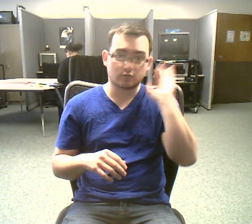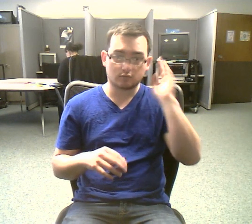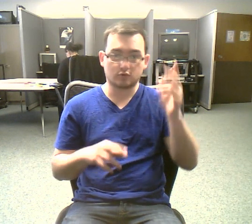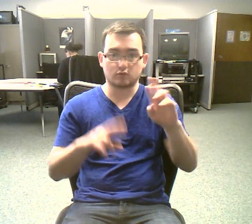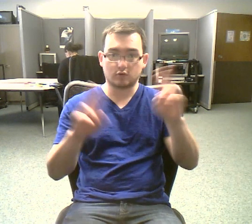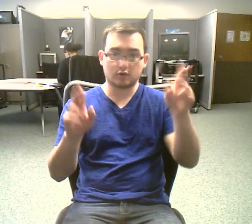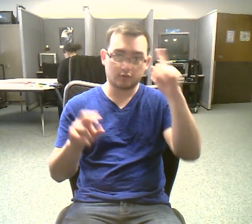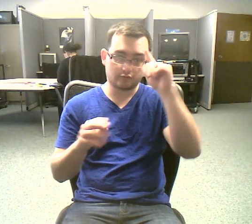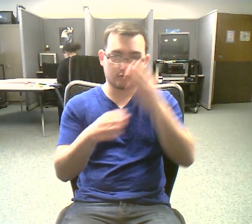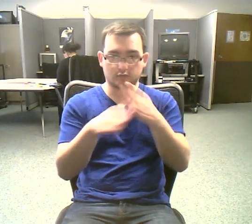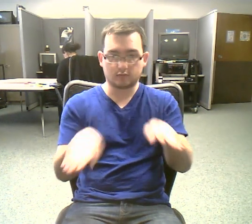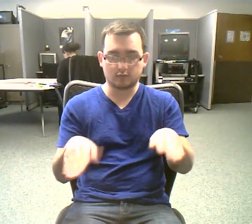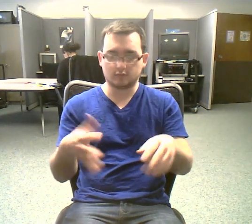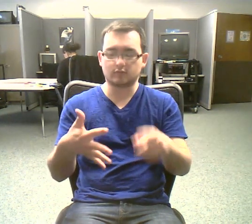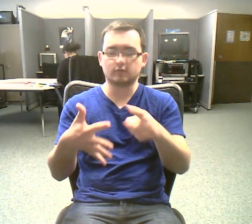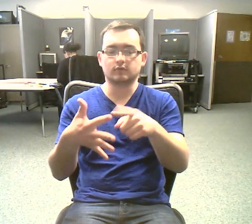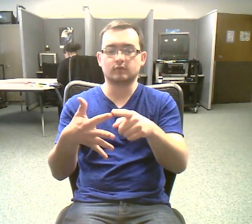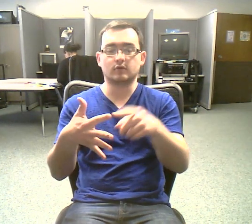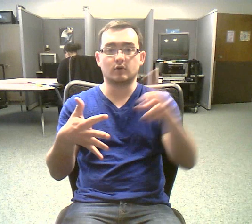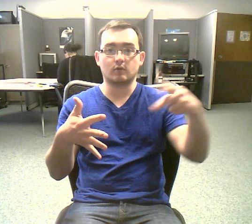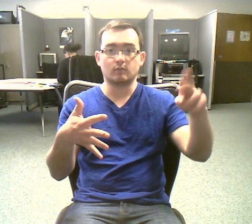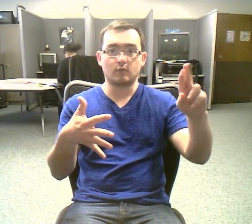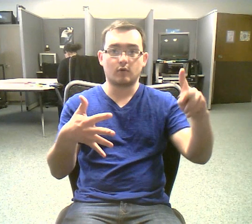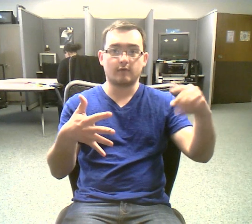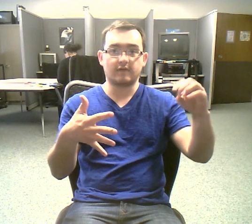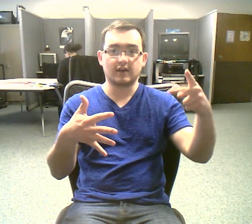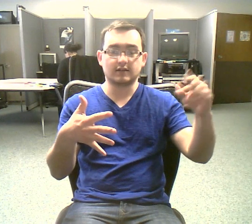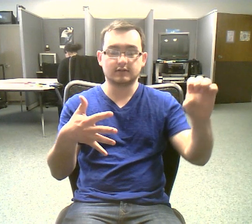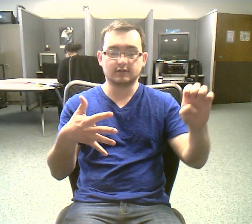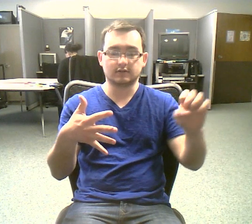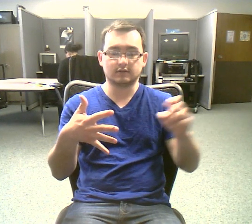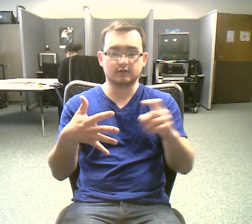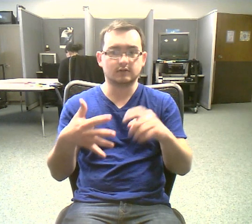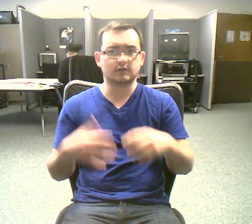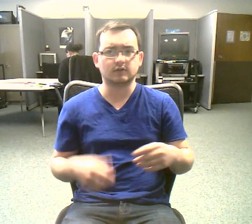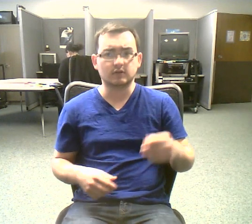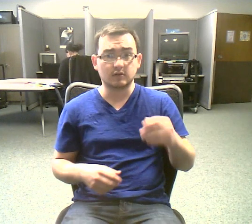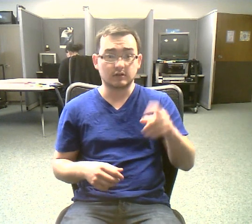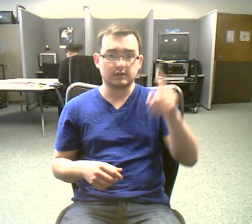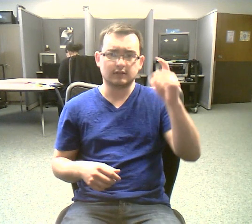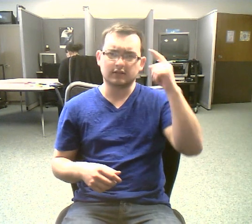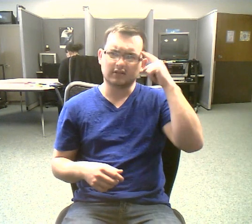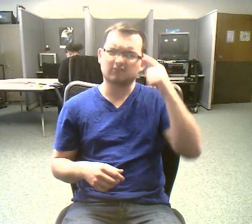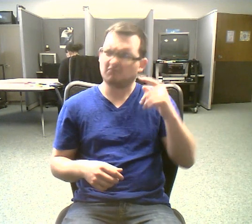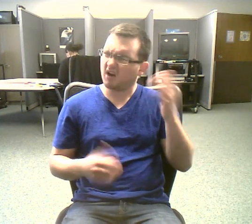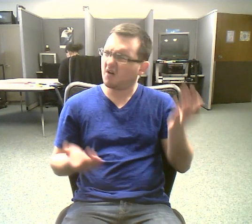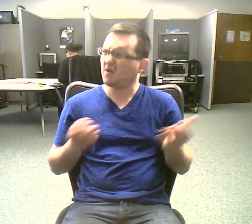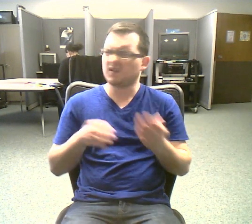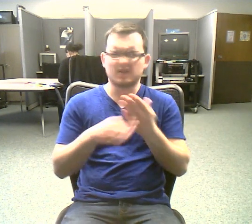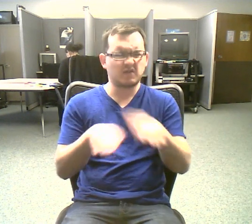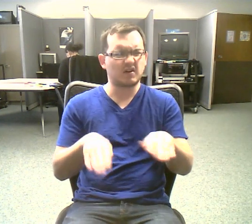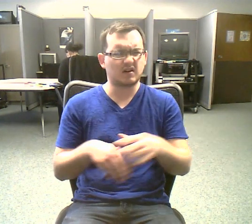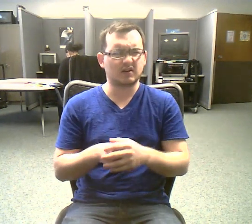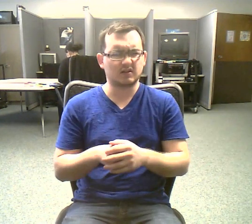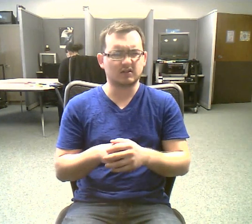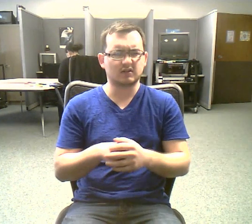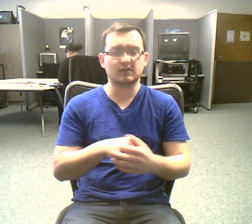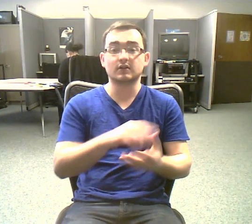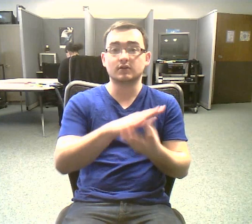cell gets the idea that it's time to divide. First, it has to get everything ready. You need to duplicate DNA. It needs to get